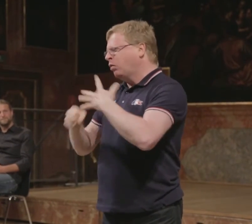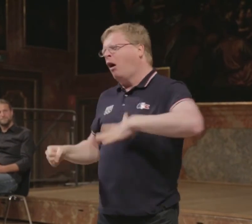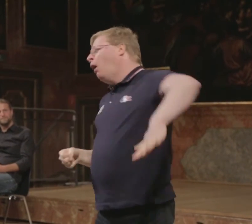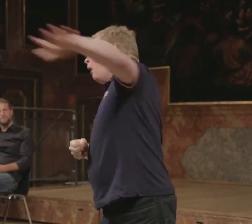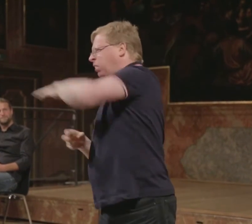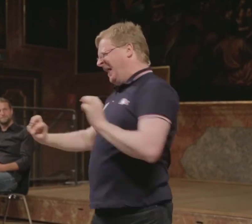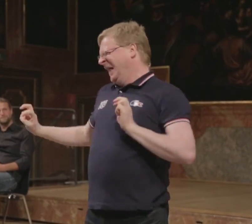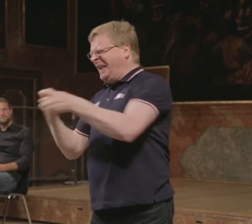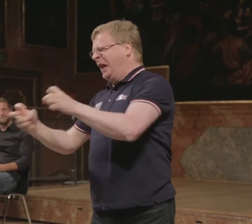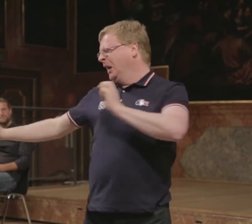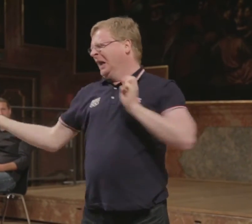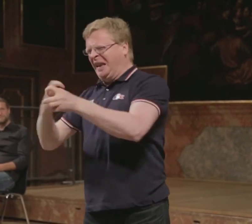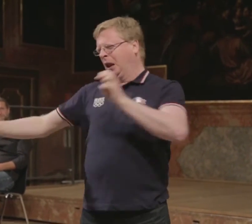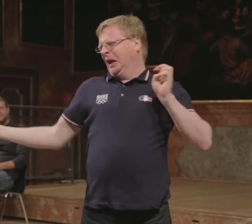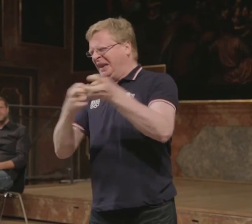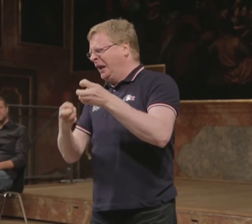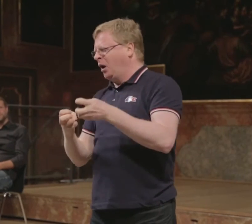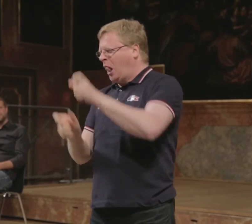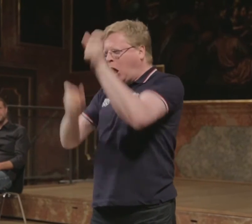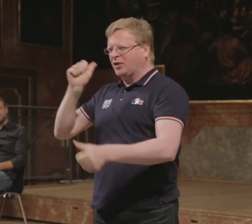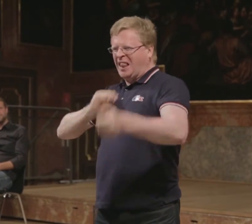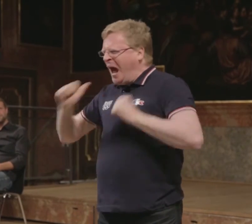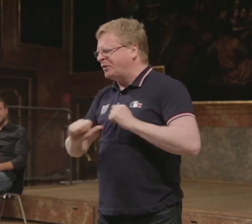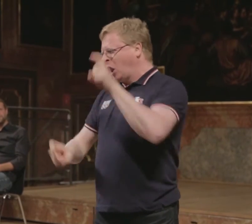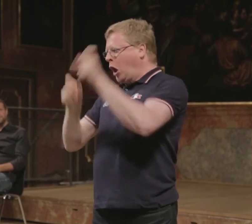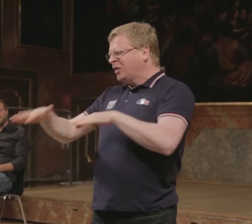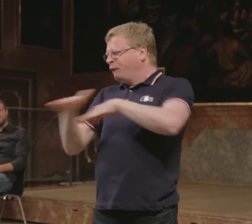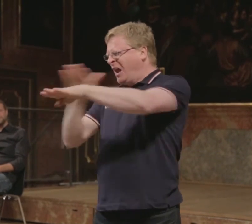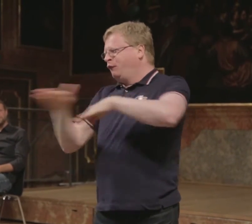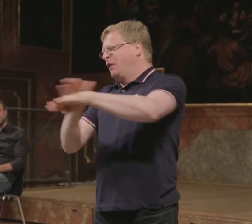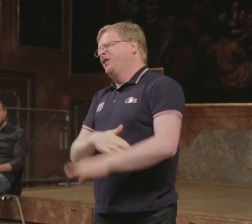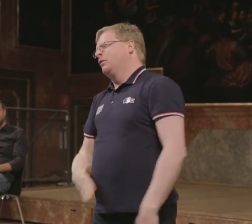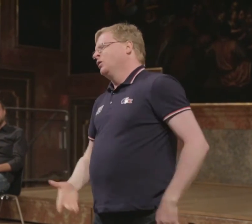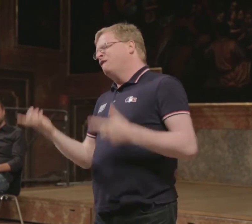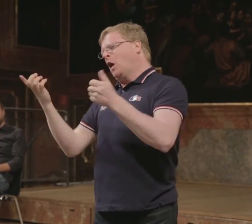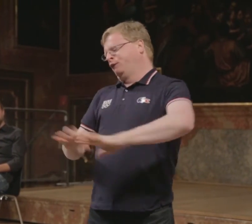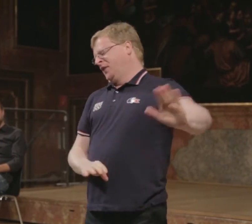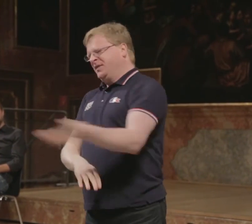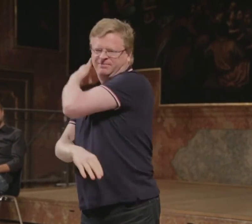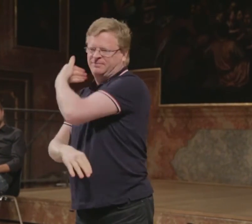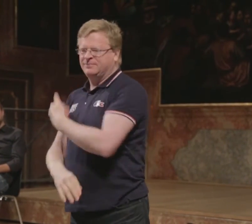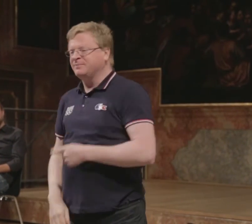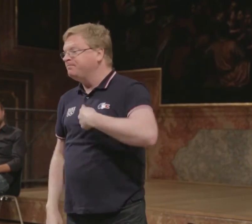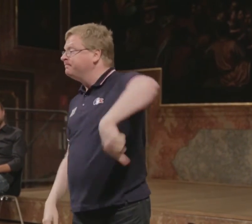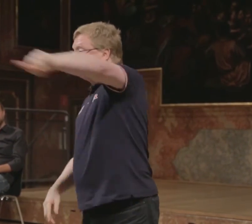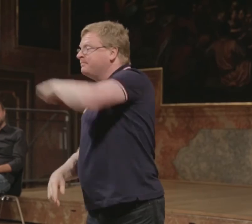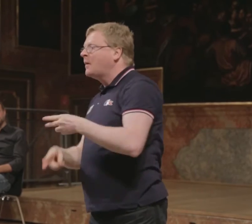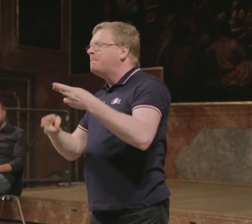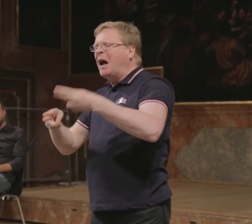Wir machen mit dem Geld Waffen. Es werden Waffen produziert und die Menschen wirtschaften mit dem Geld. Und dann sind wir wieder da, wo wir heute sind, bei den